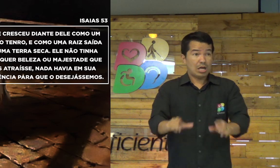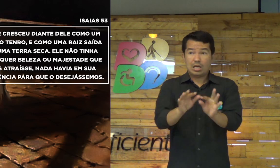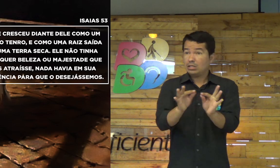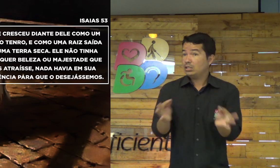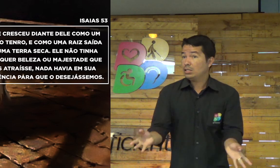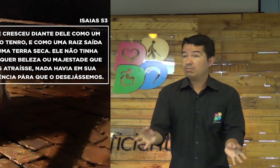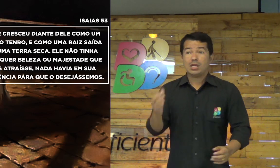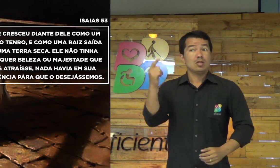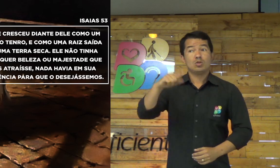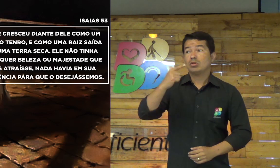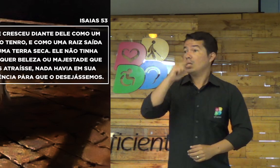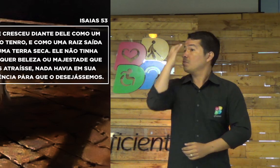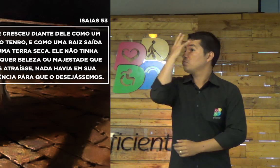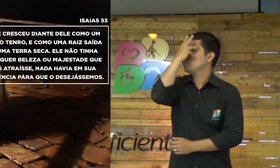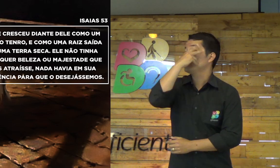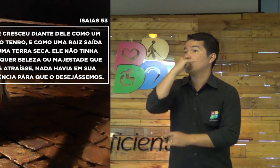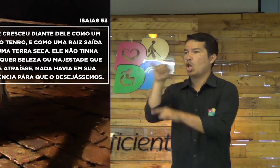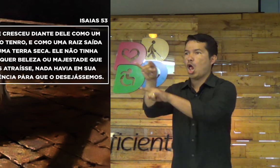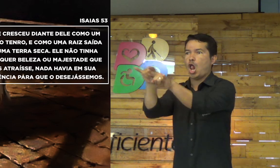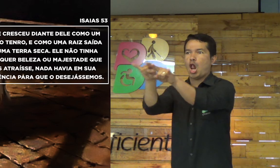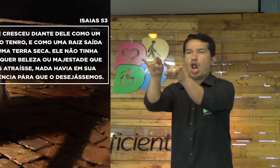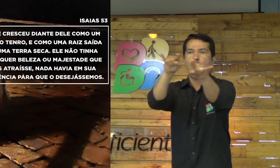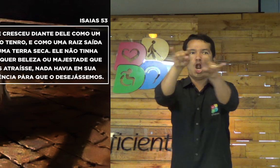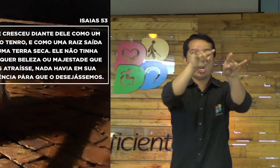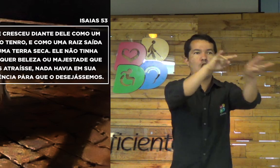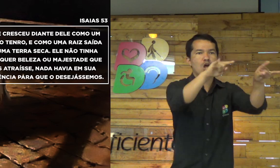Ele nasceu num lugar simples. Não tinha beleza.